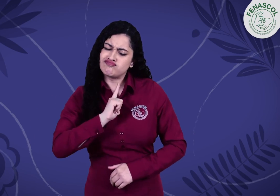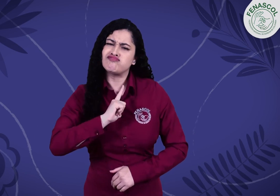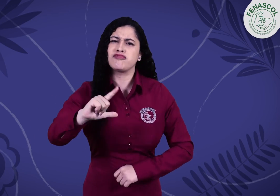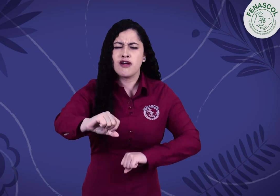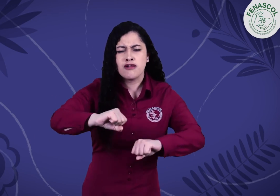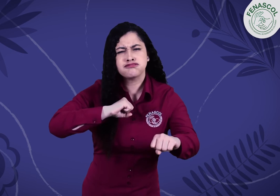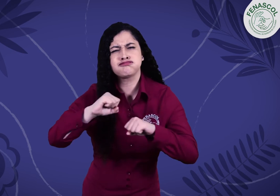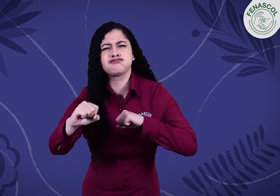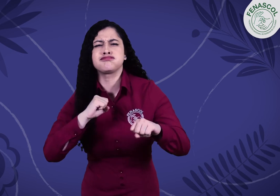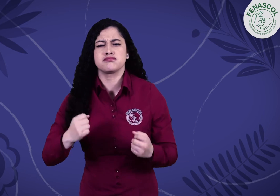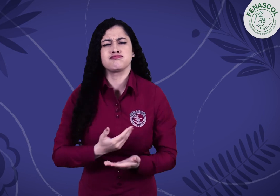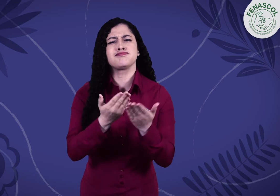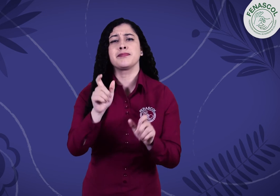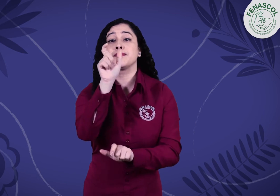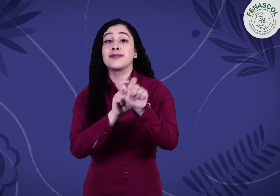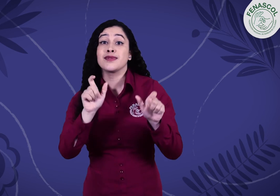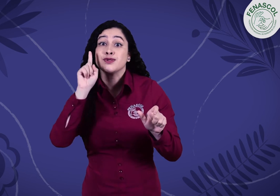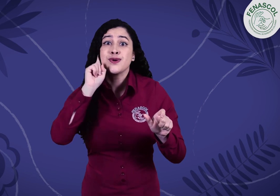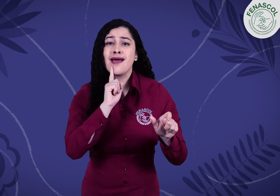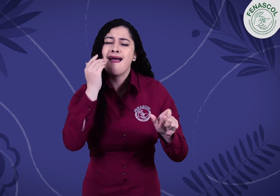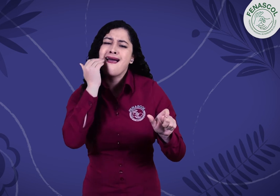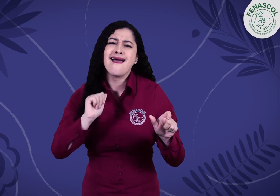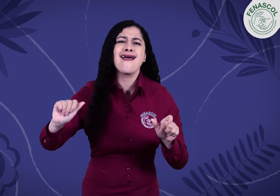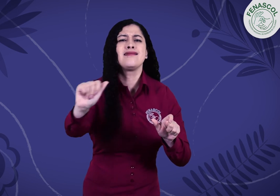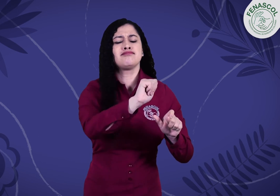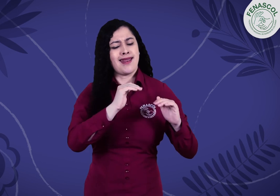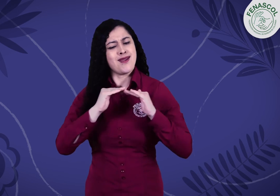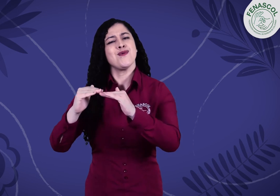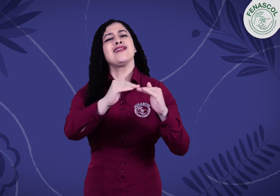Activas Que trabajamos por la igualdad de los derechos de las mujeres